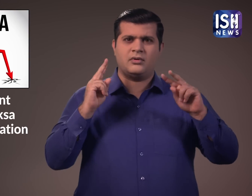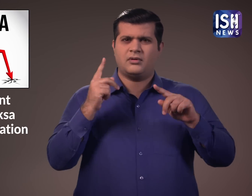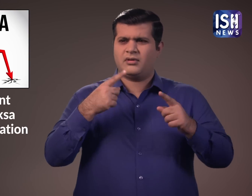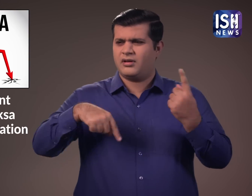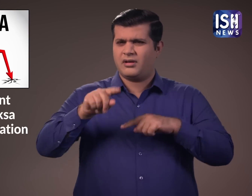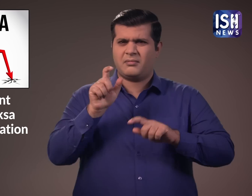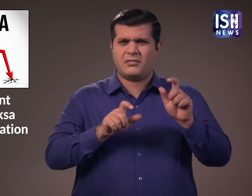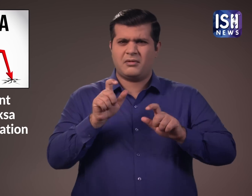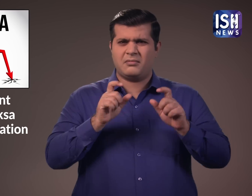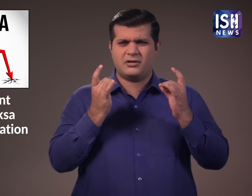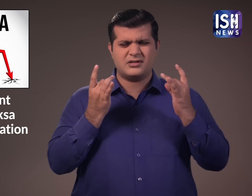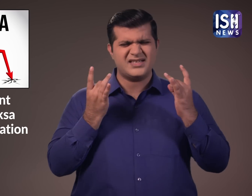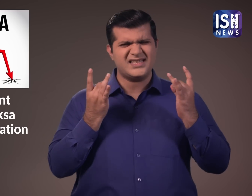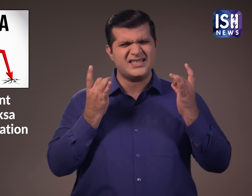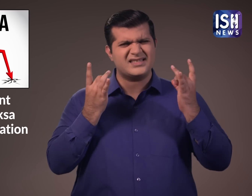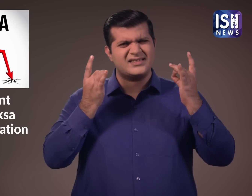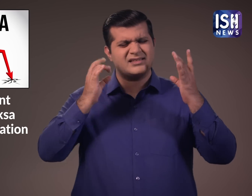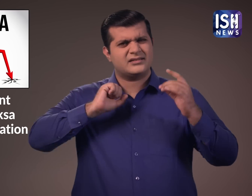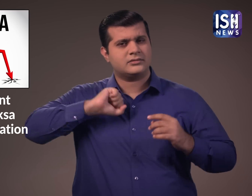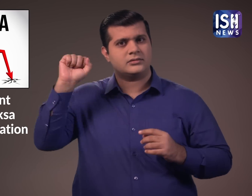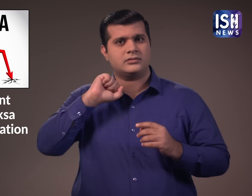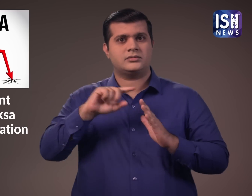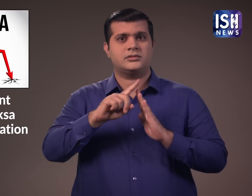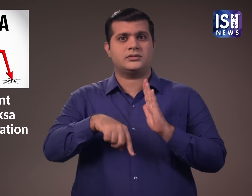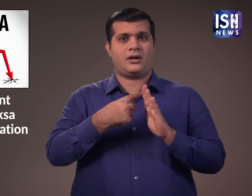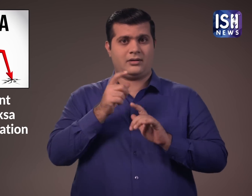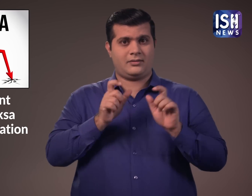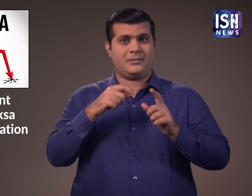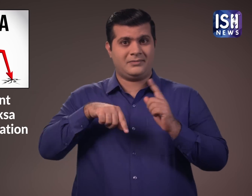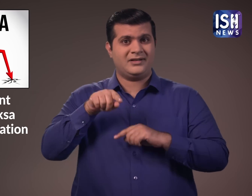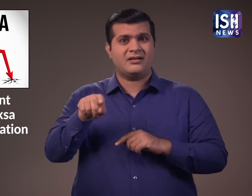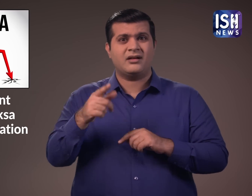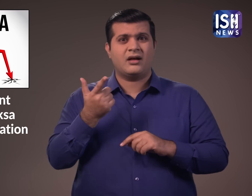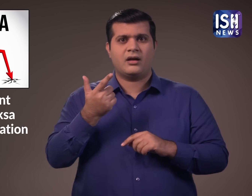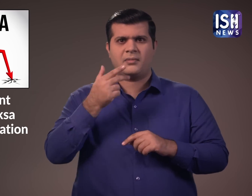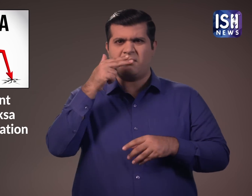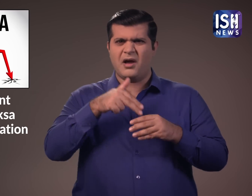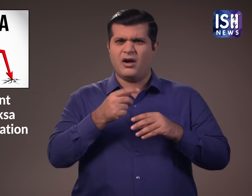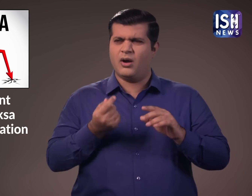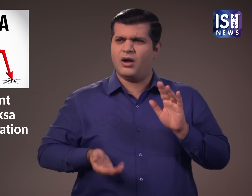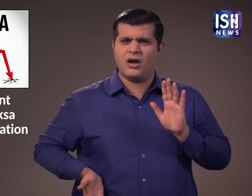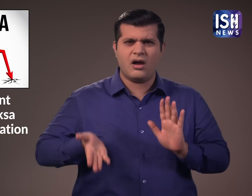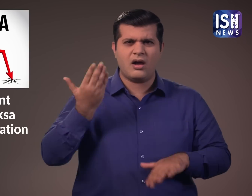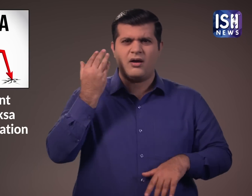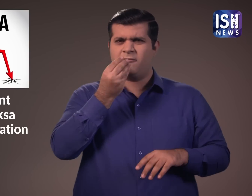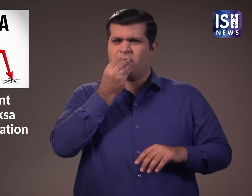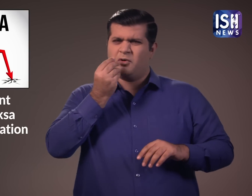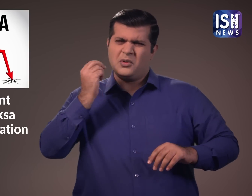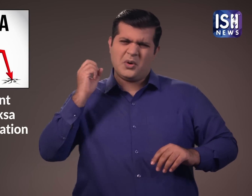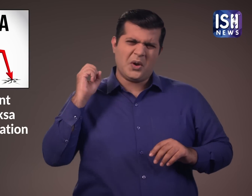देश में लोग इंदन की बढ़ती कीमतों और खात कीमतों को लेकर उग्रों रूप से विरोध कर रहे हैं